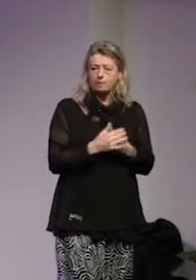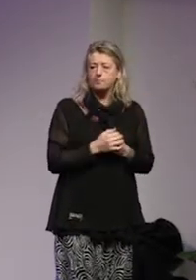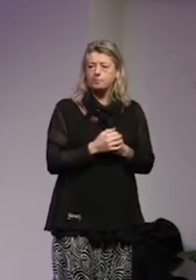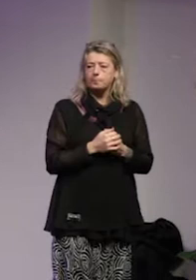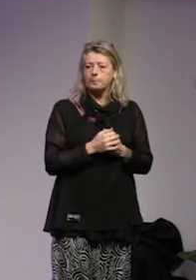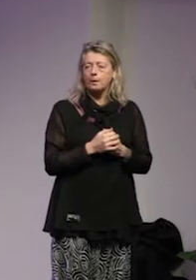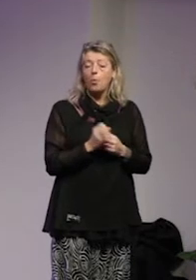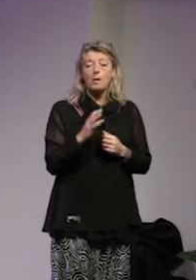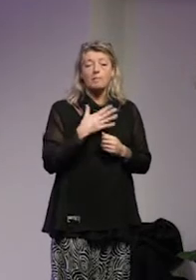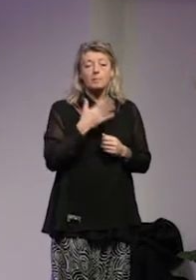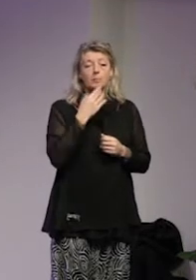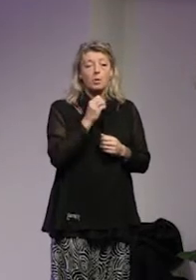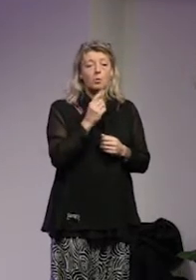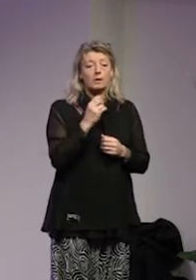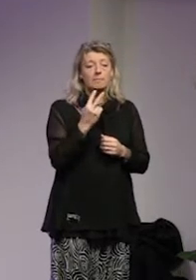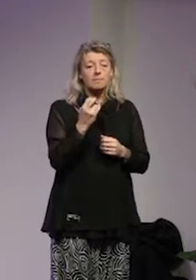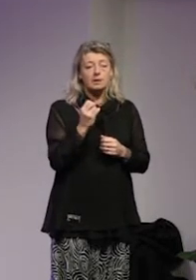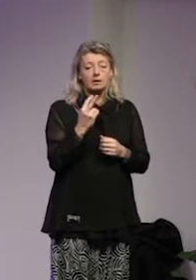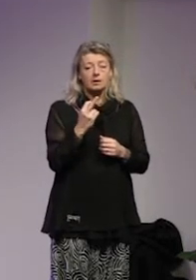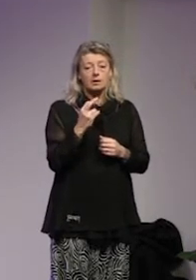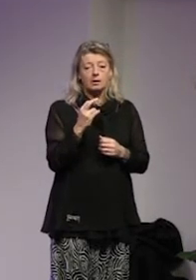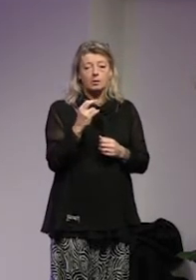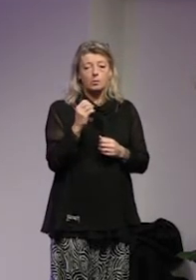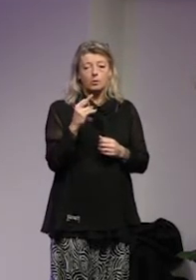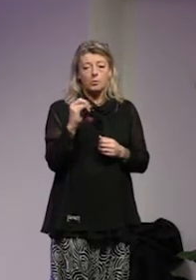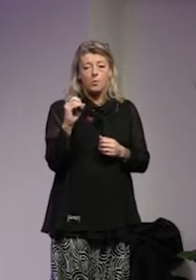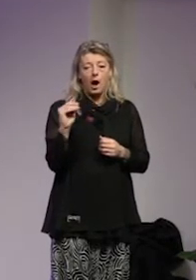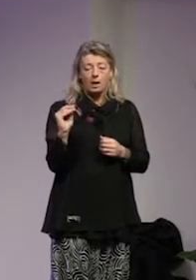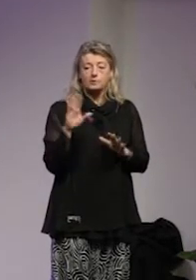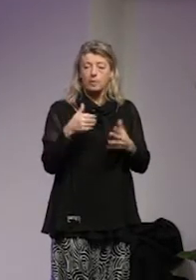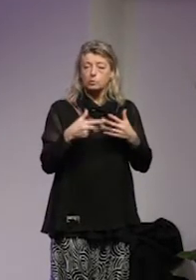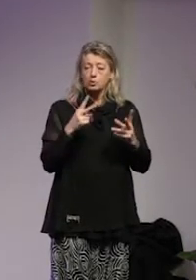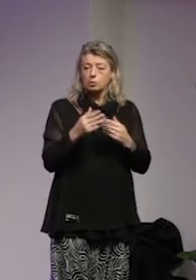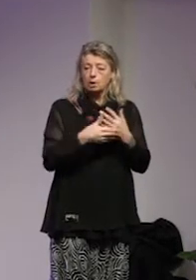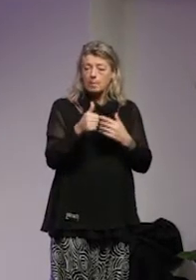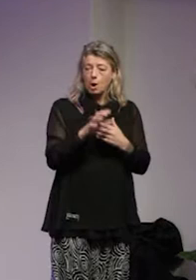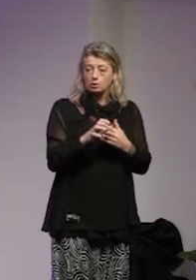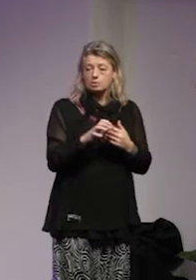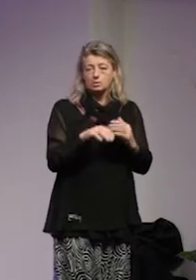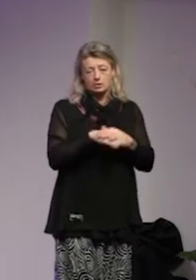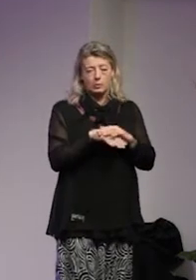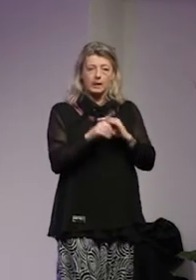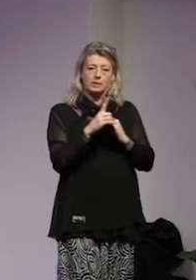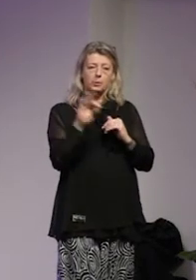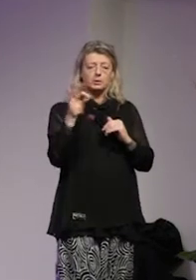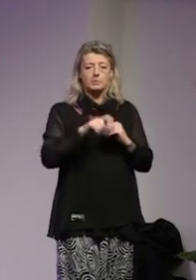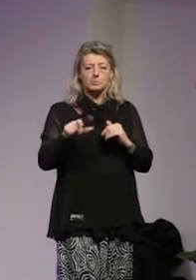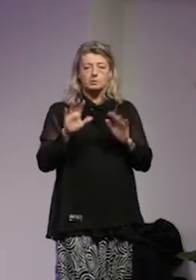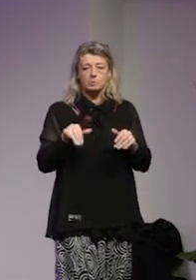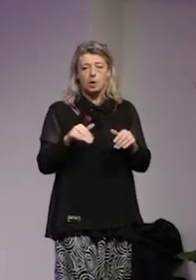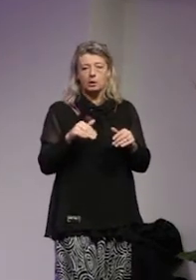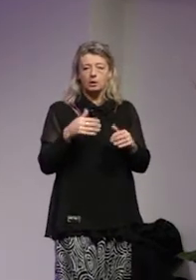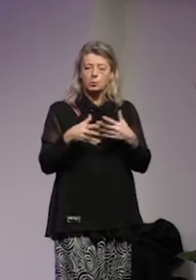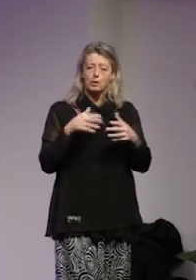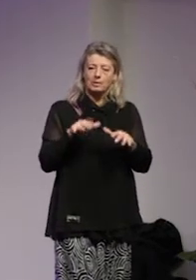vill man tala med Oliver Roa som gjorde en sådan databas på basis av lite drygt hundra personer som antingen slagit till i Frankrike